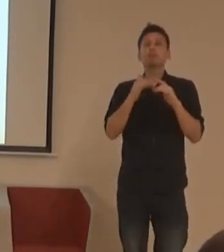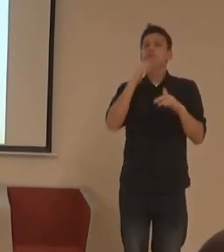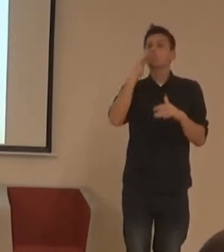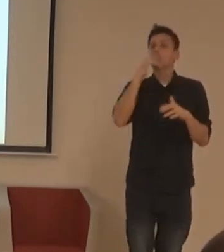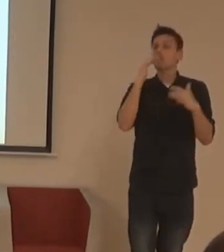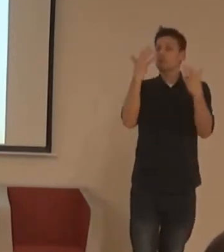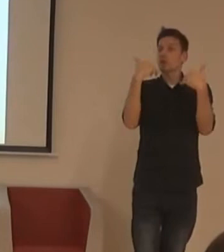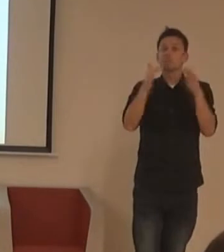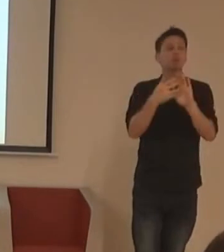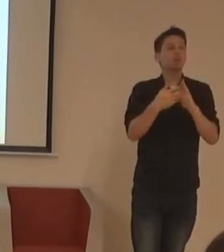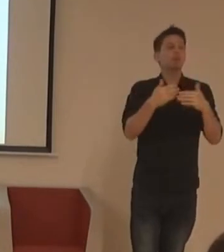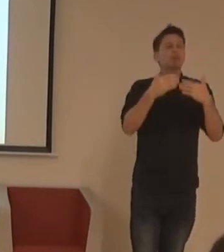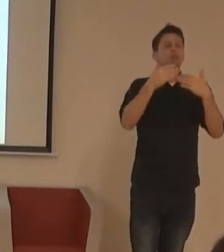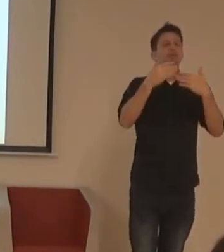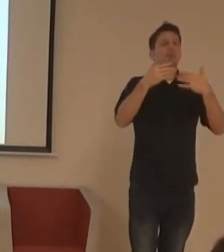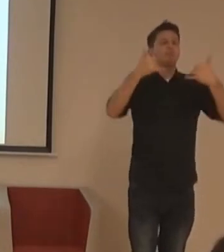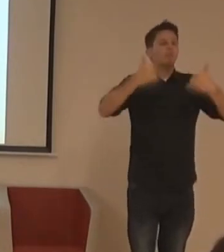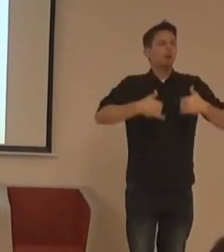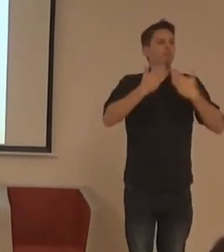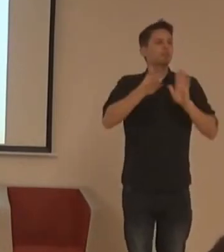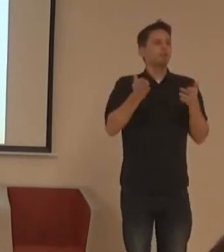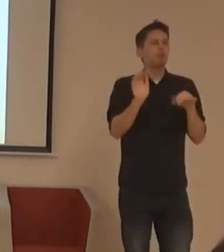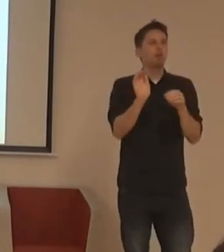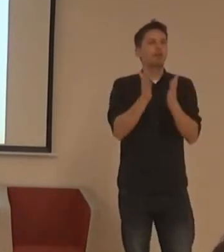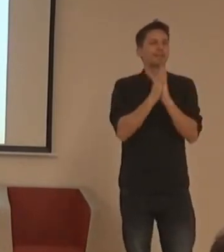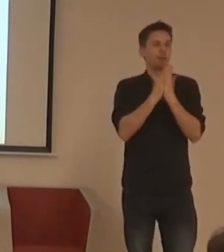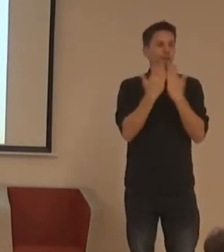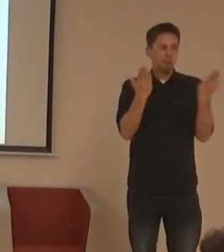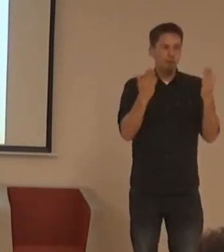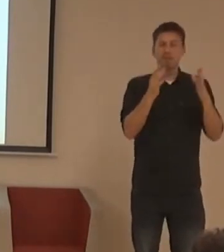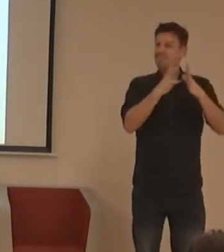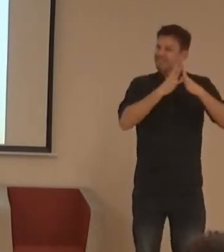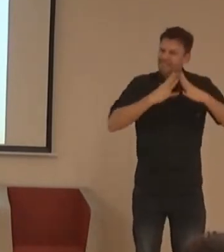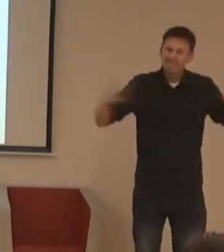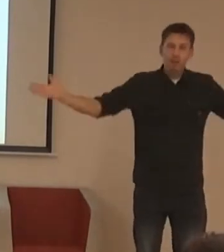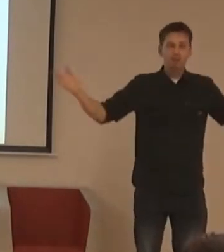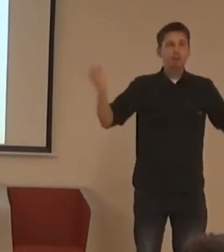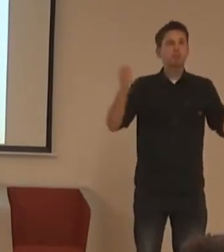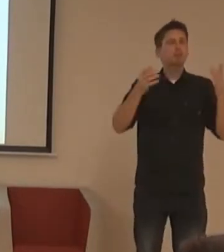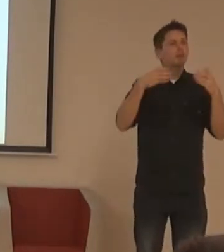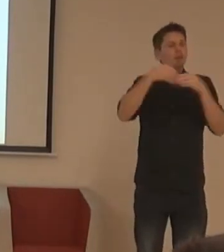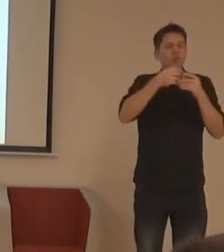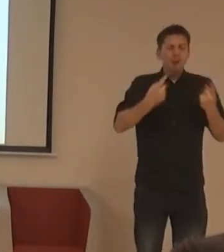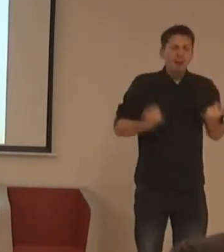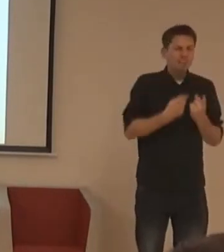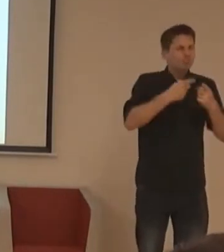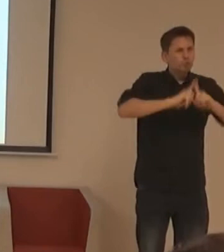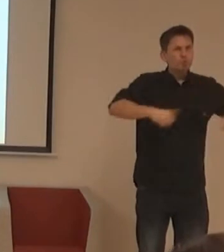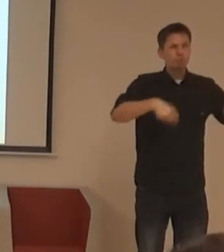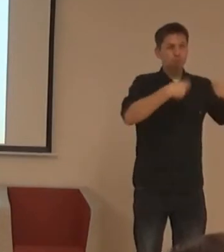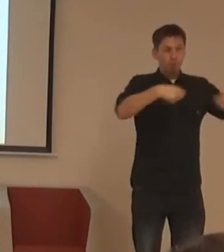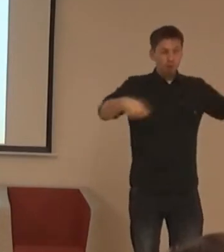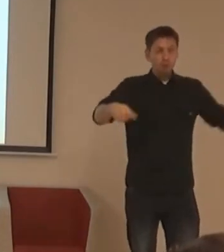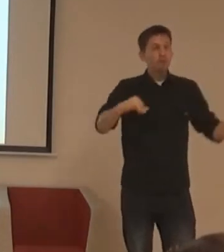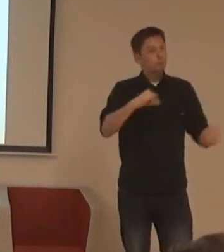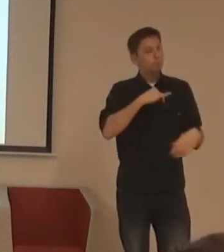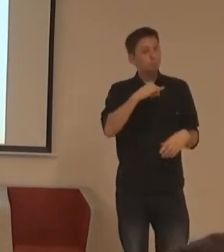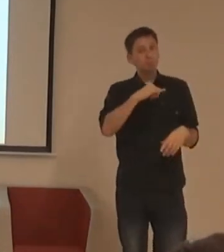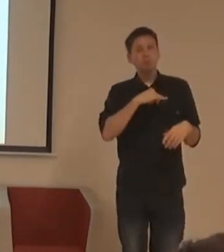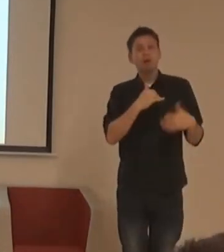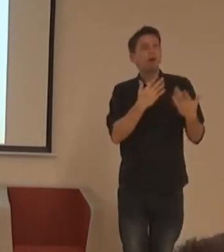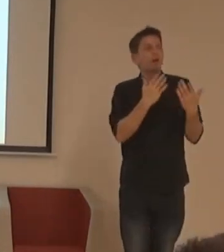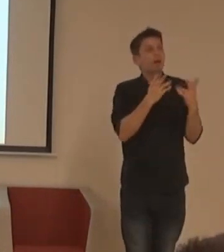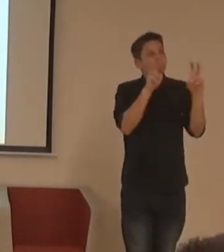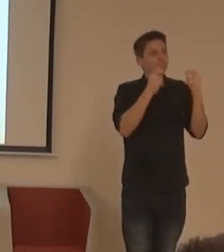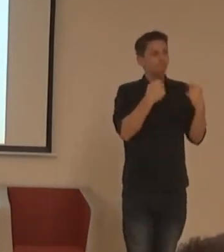Městská knihovna v Praze, to je obrovský válkou glomerát aktivist, který by mě zajímali a není to